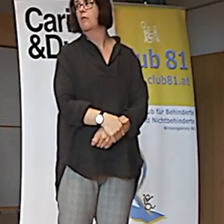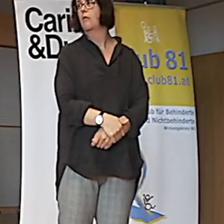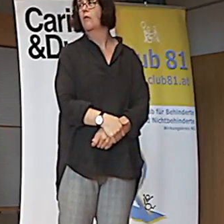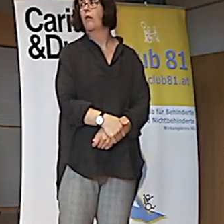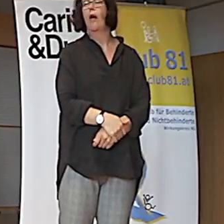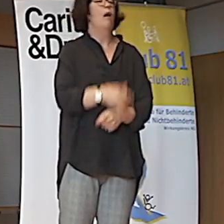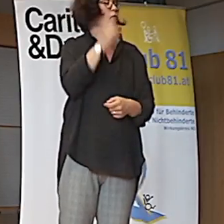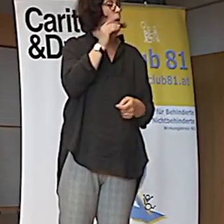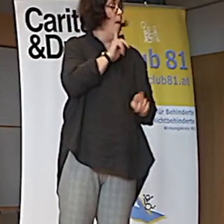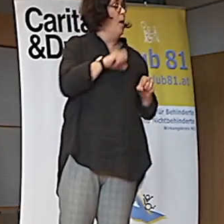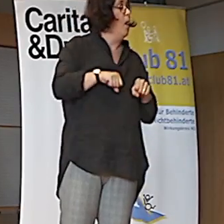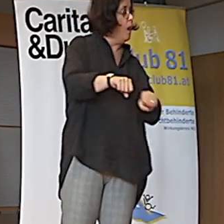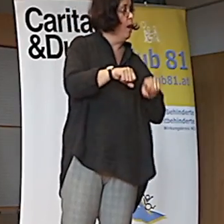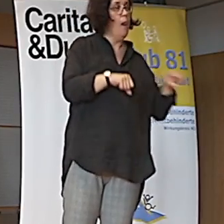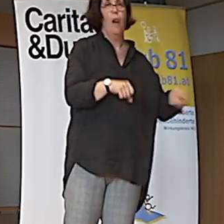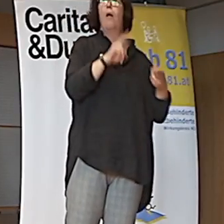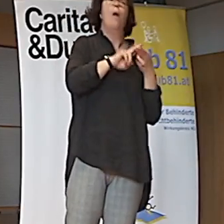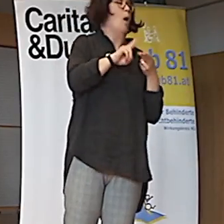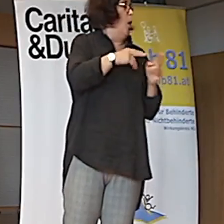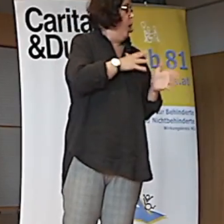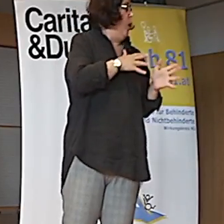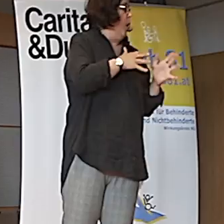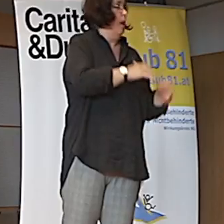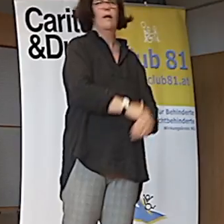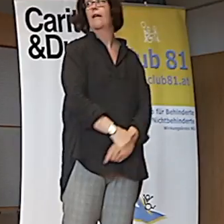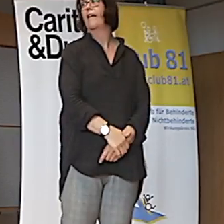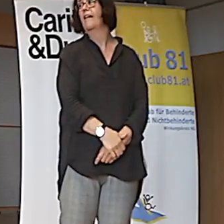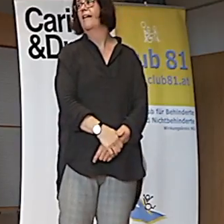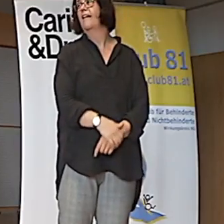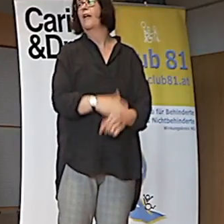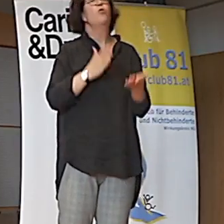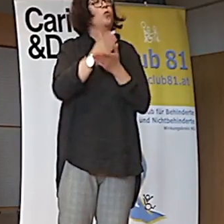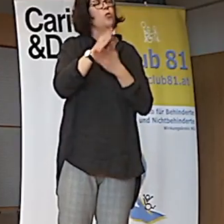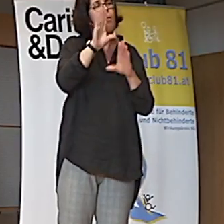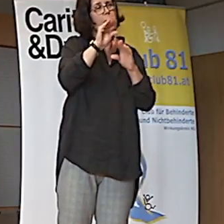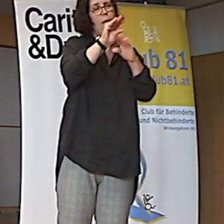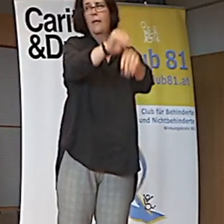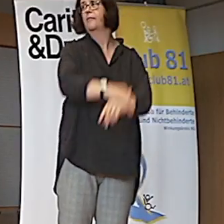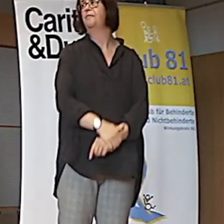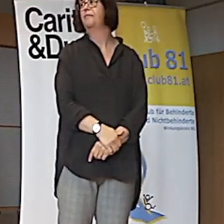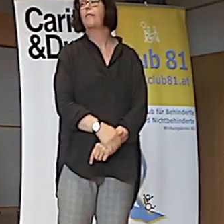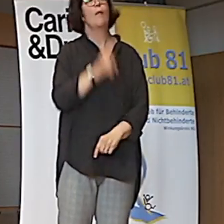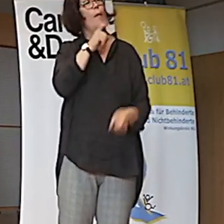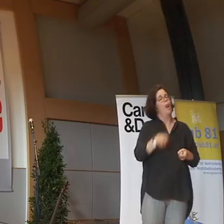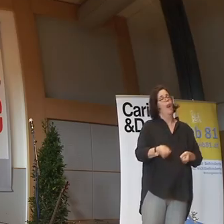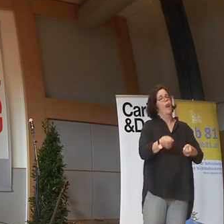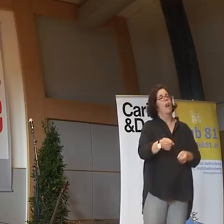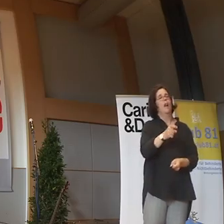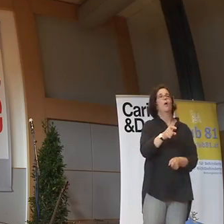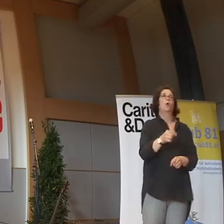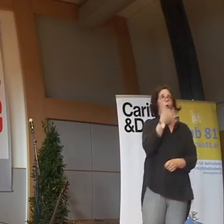so viel zu reden. Ob es jetzt wirklich so ausformuliert ist, nicht. Ruhest du ja zu den ganzen Tag. Und so fährt die Mama dann dahin.